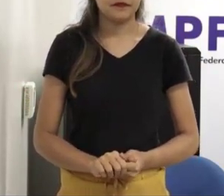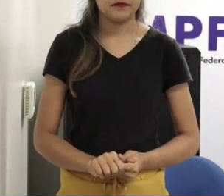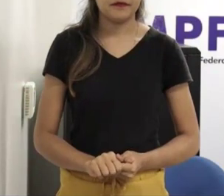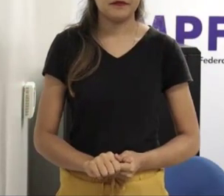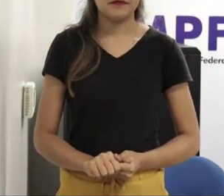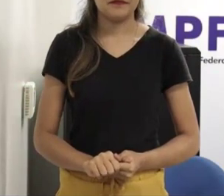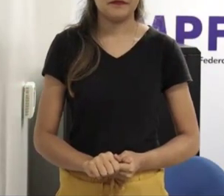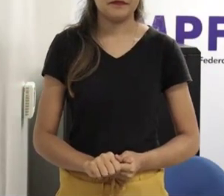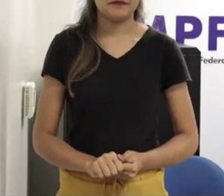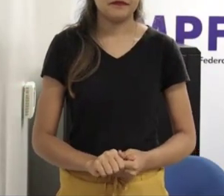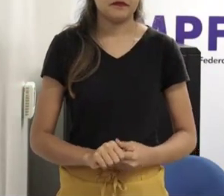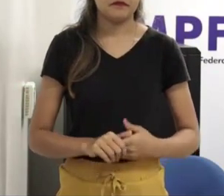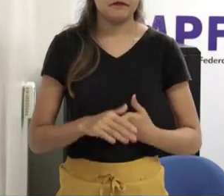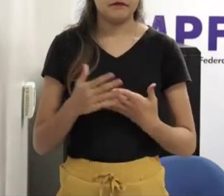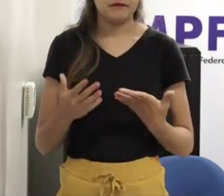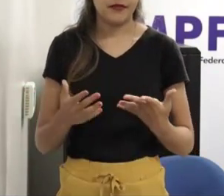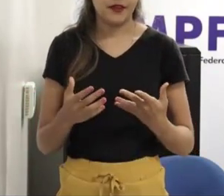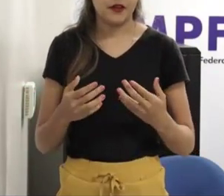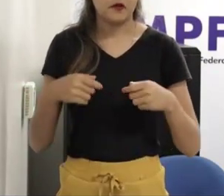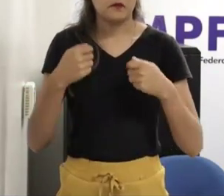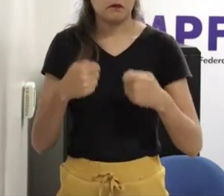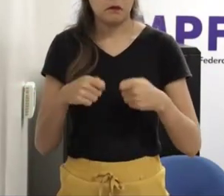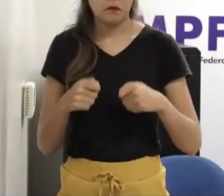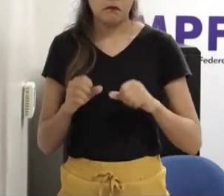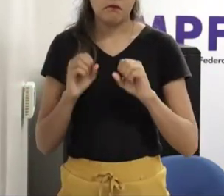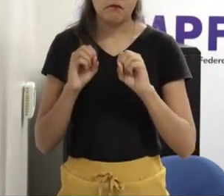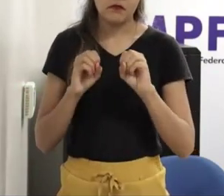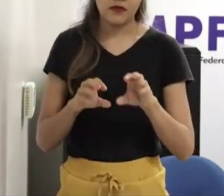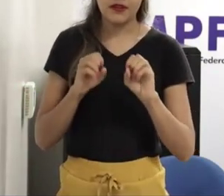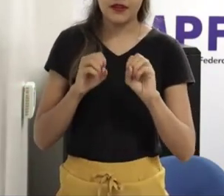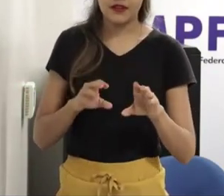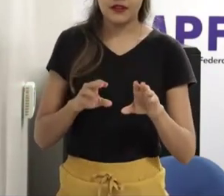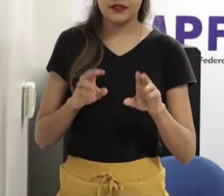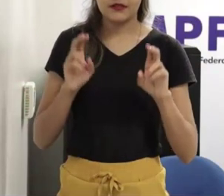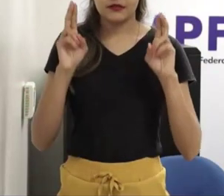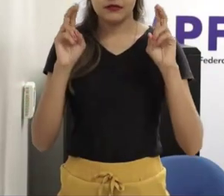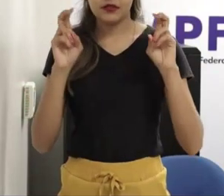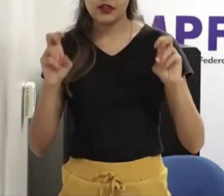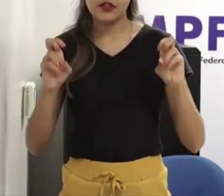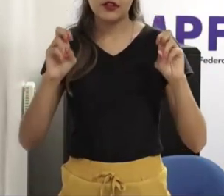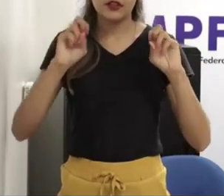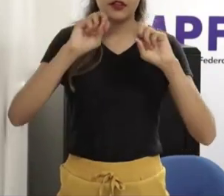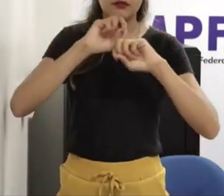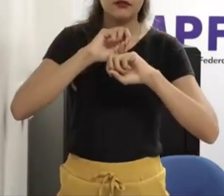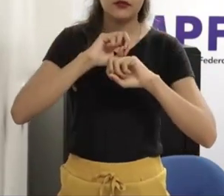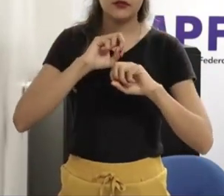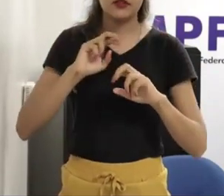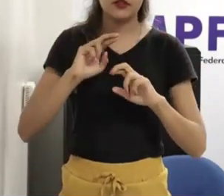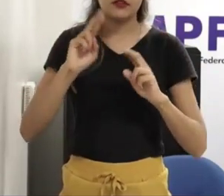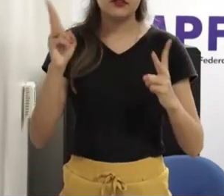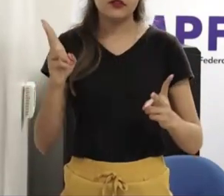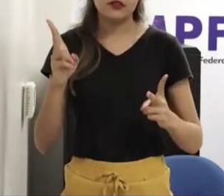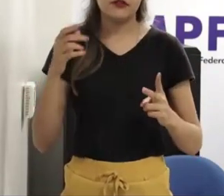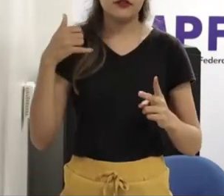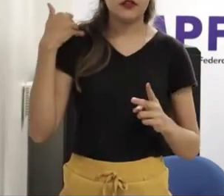cada faixa etária tem que ter uma abordagem e tem que ser uma campanha ativa então eu acho muito legal esse